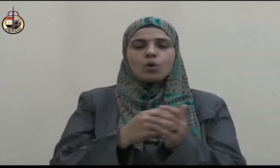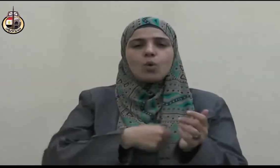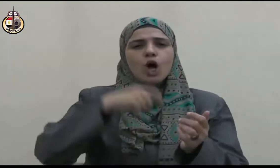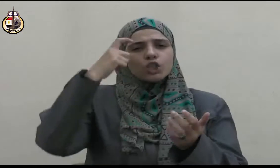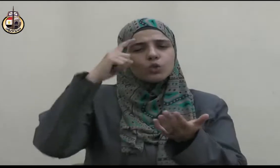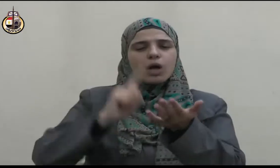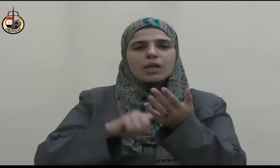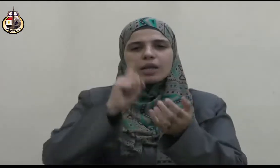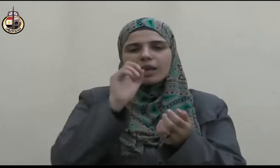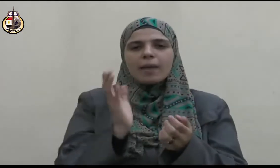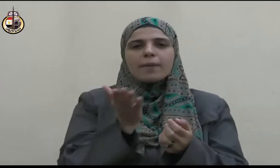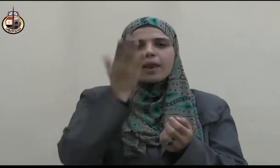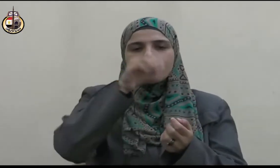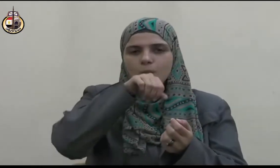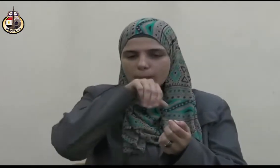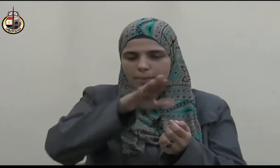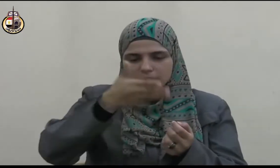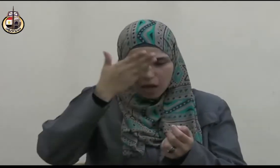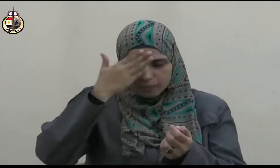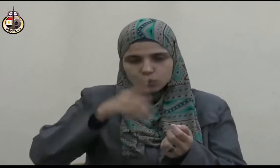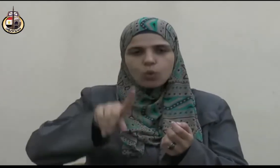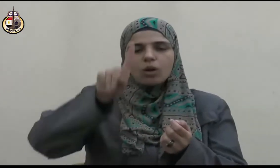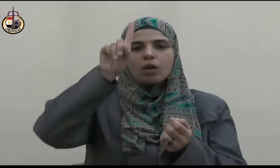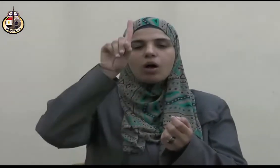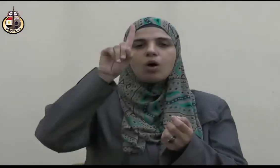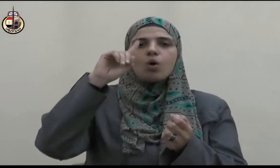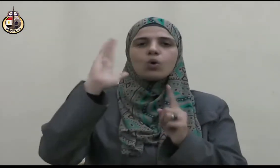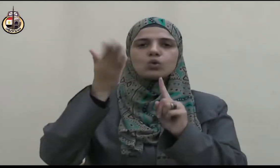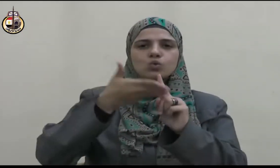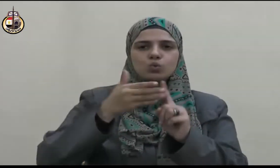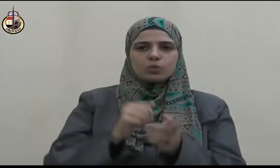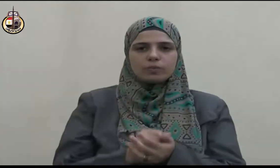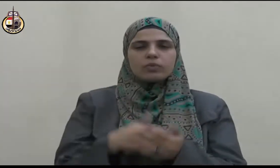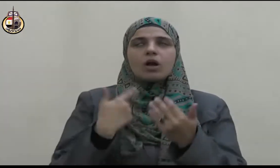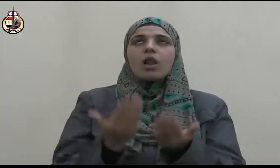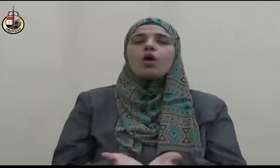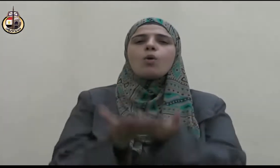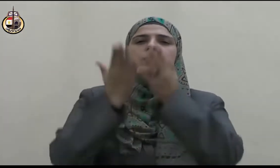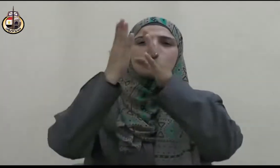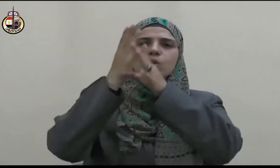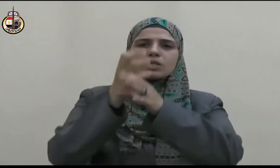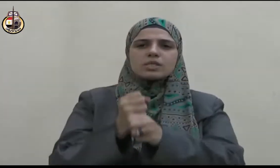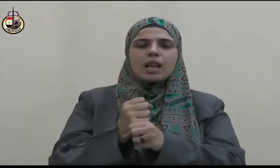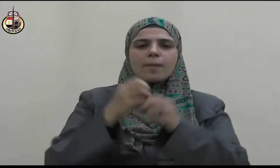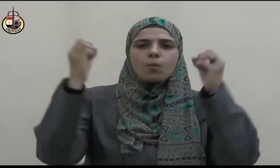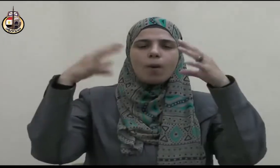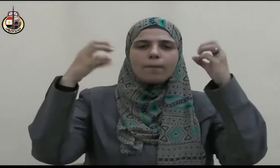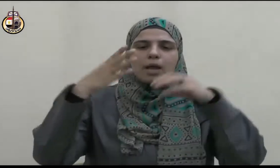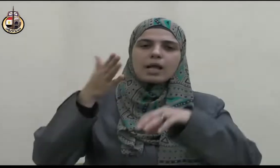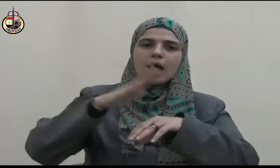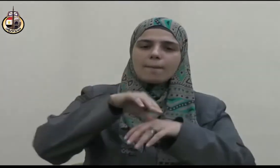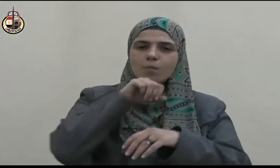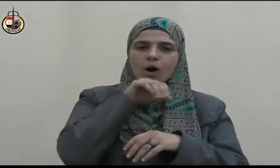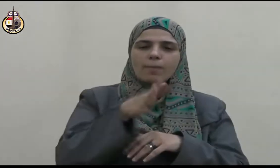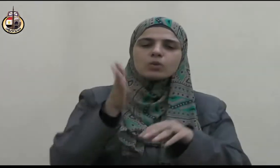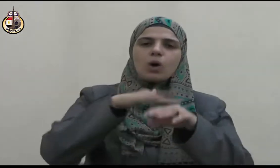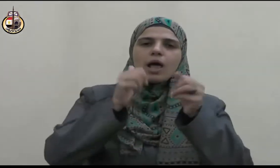عبده ورسوله اللهم صل وسلم وبارك عليه وعلى آله وصحبه ومن تبعهم